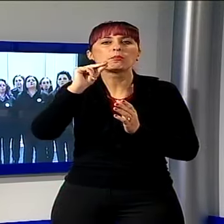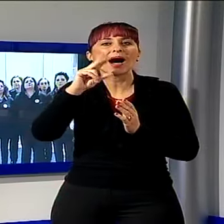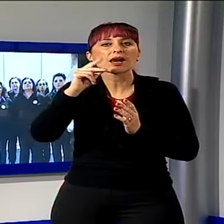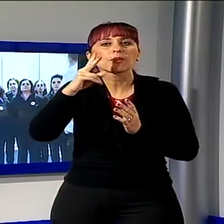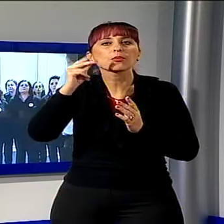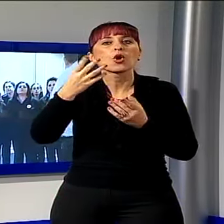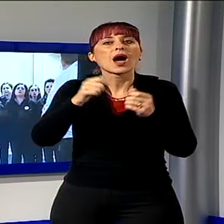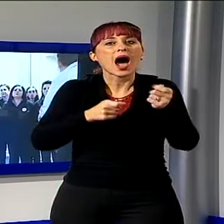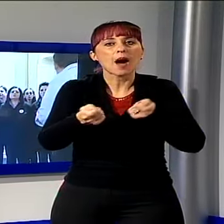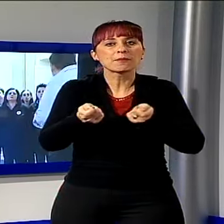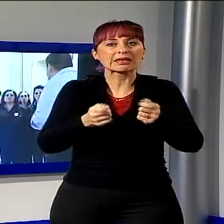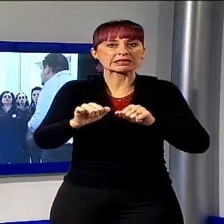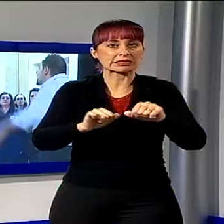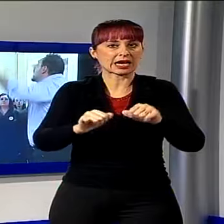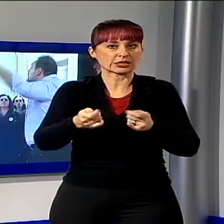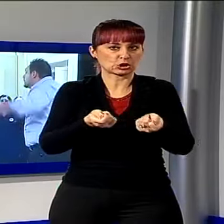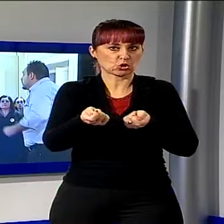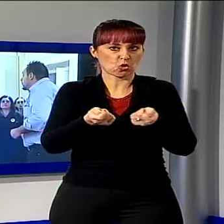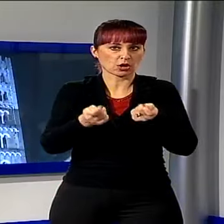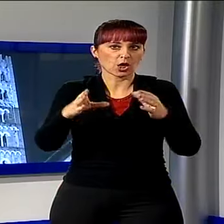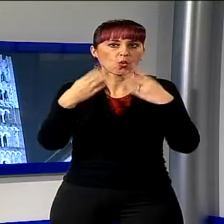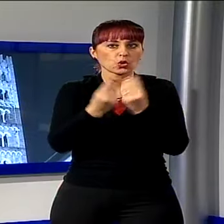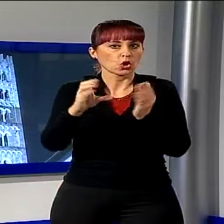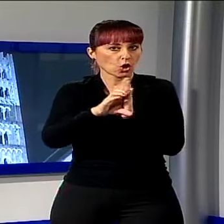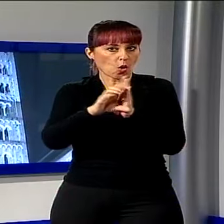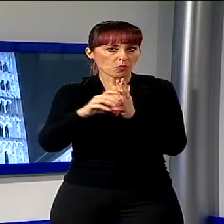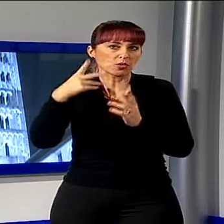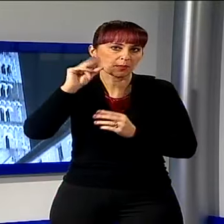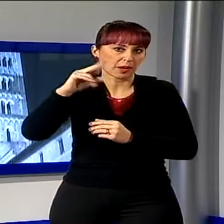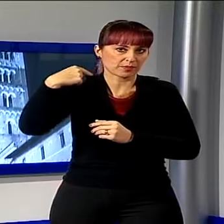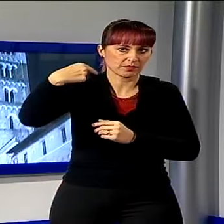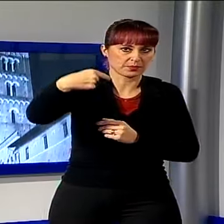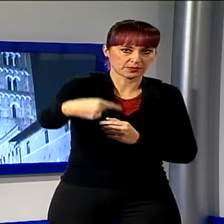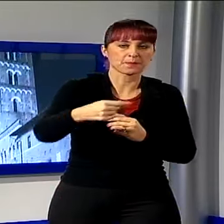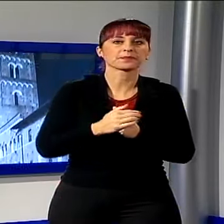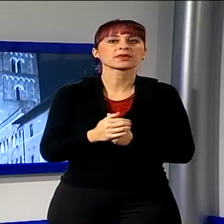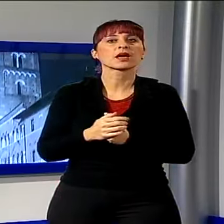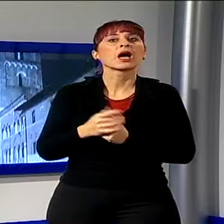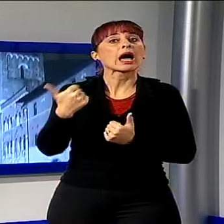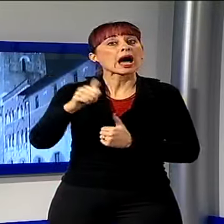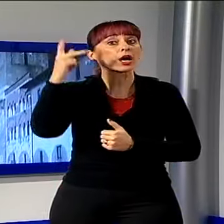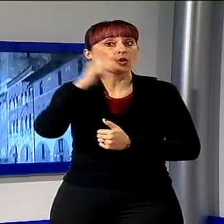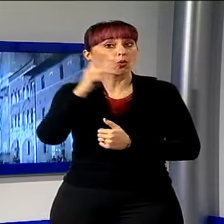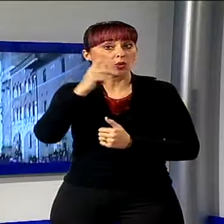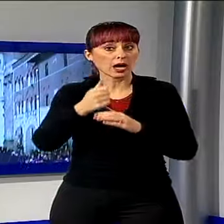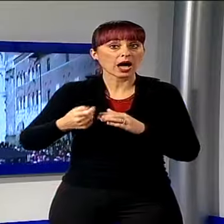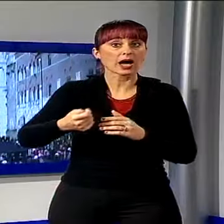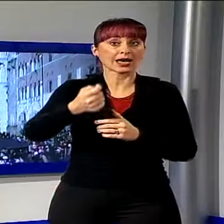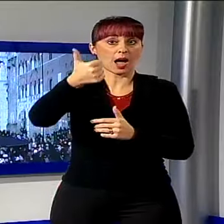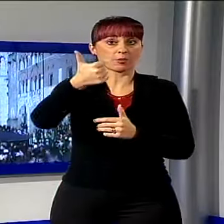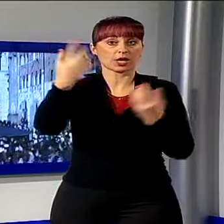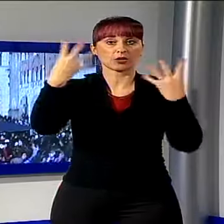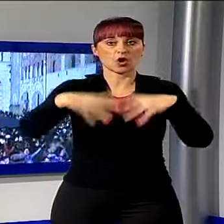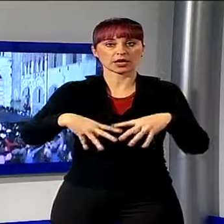le varie amministrazioni dell'Unione dei Comuni della Garfagnana. Tantissima gente anche a Lucca per il capodanno organizzato dall